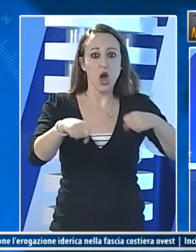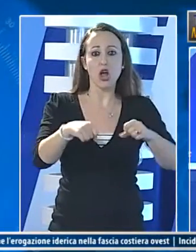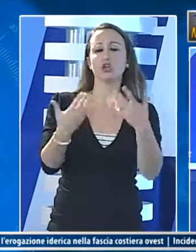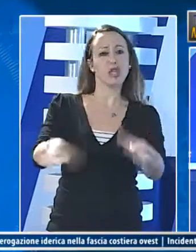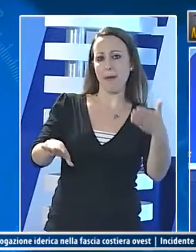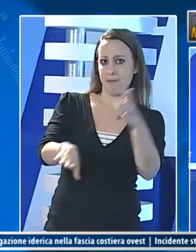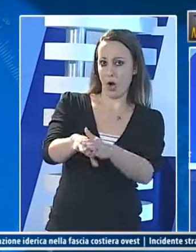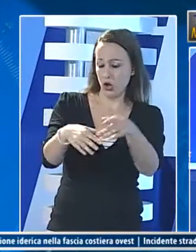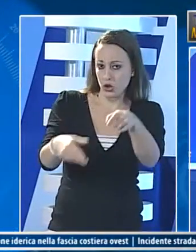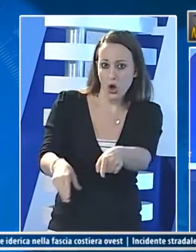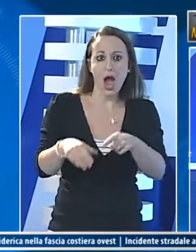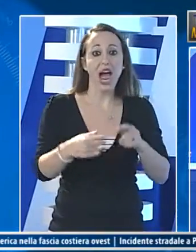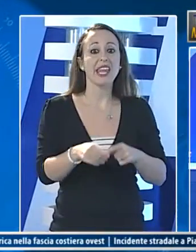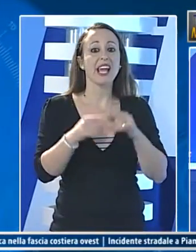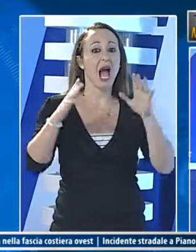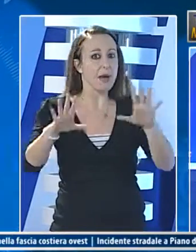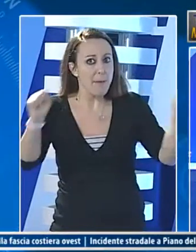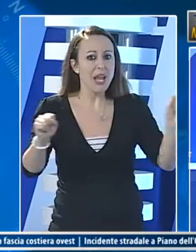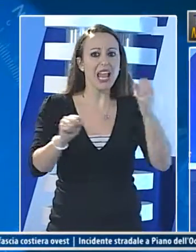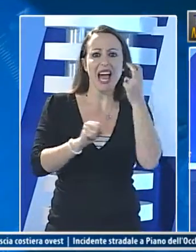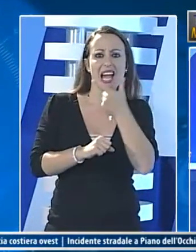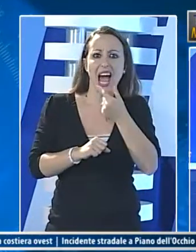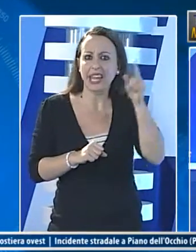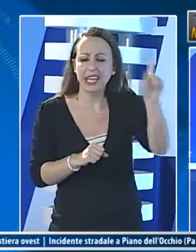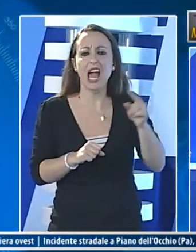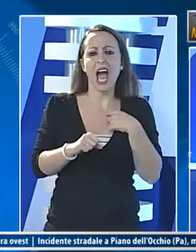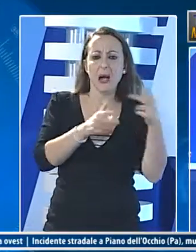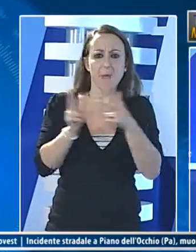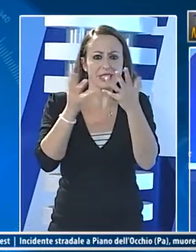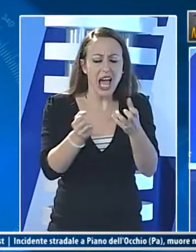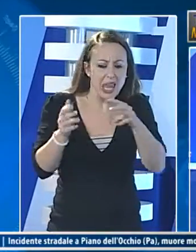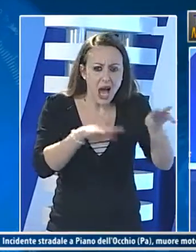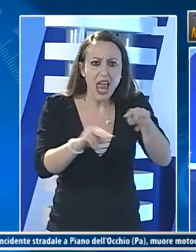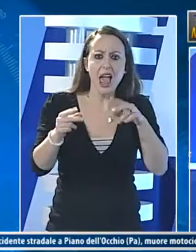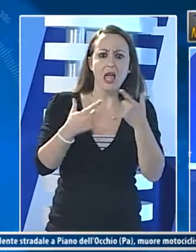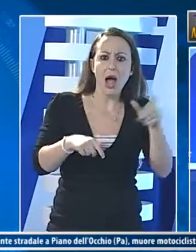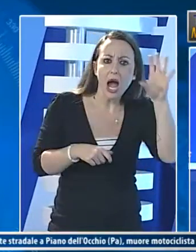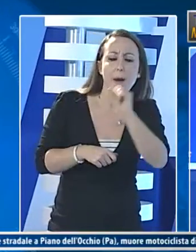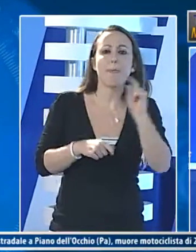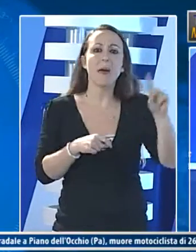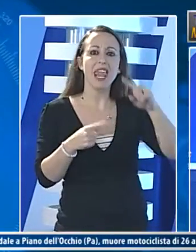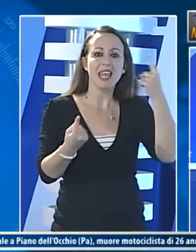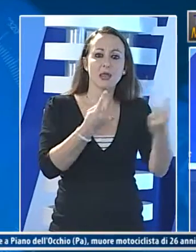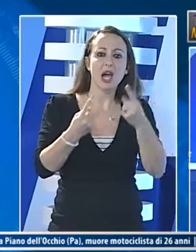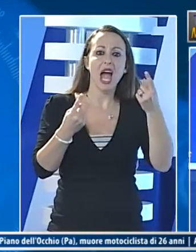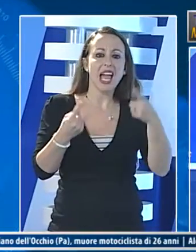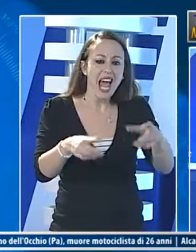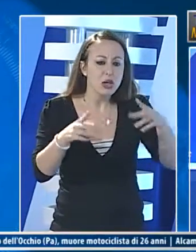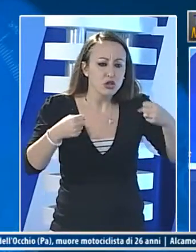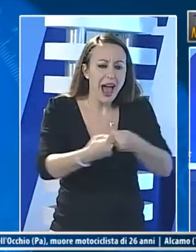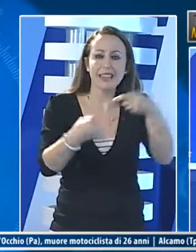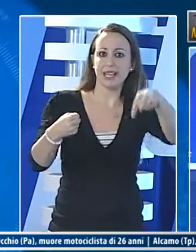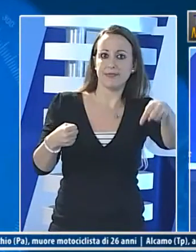era già morto i carabinieri di carini hanno svolto una serie di rilievi per capire se altri mezzi